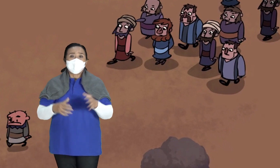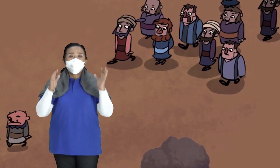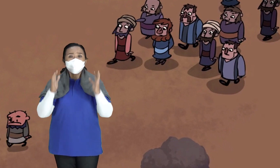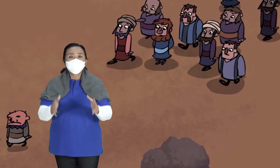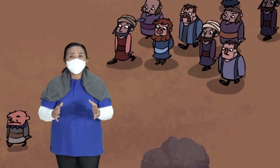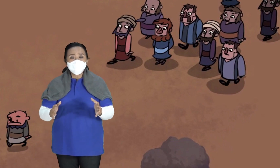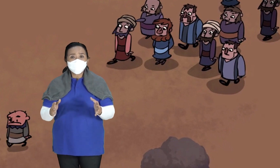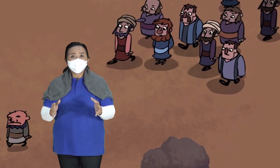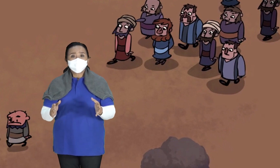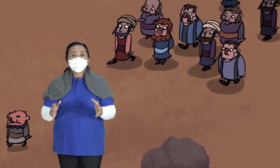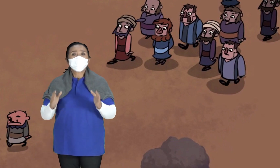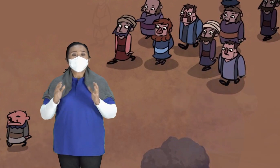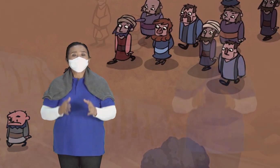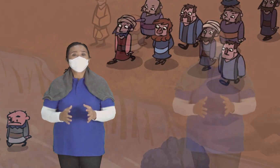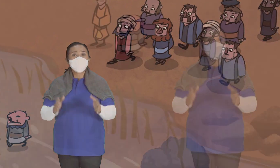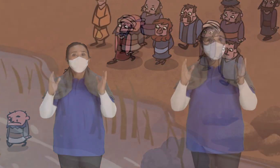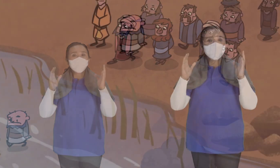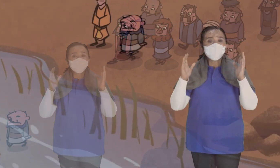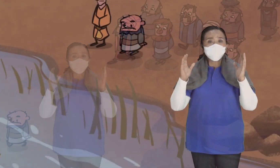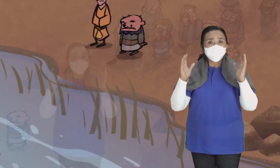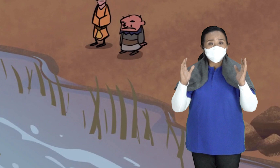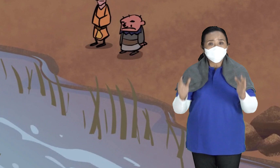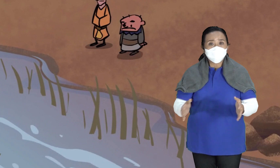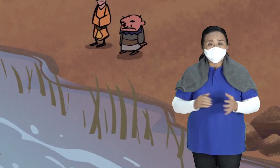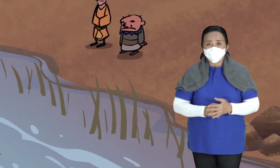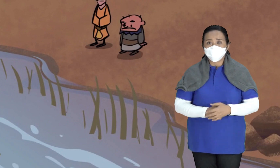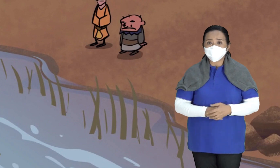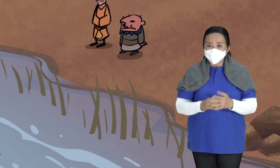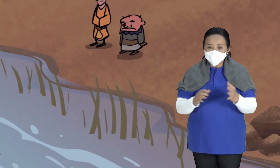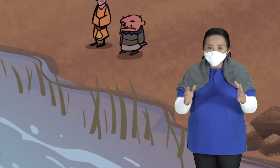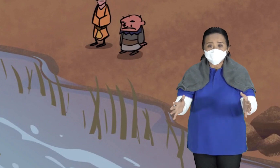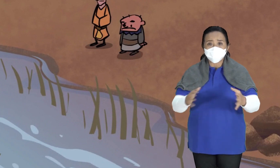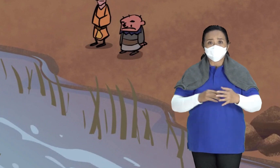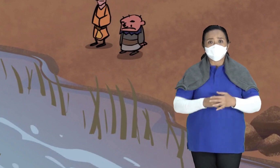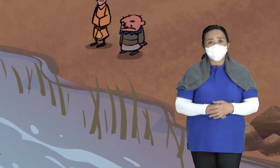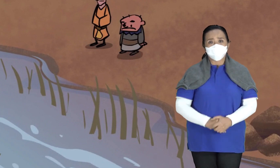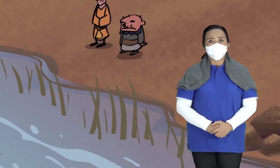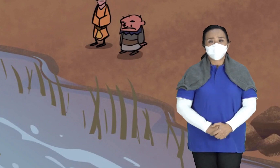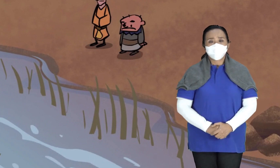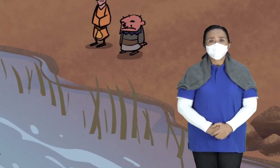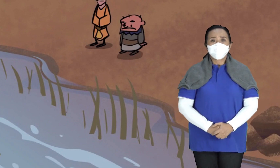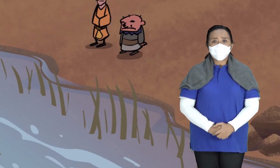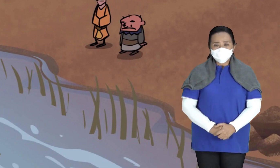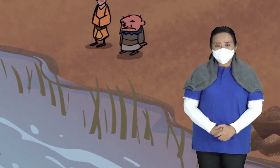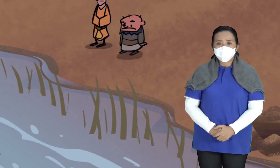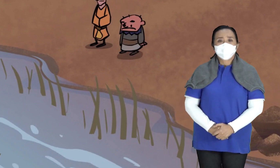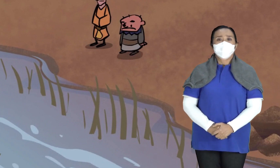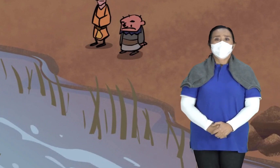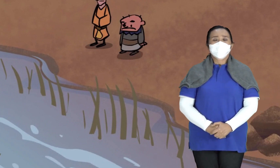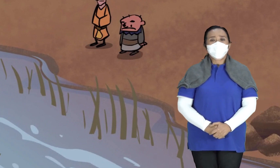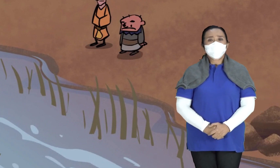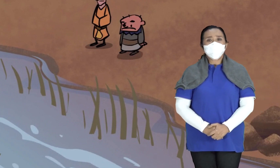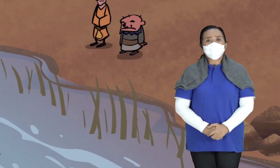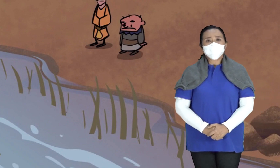Akhirnya Mereka tiba di sungai Yordan Di tepi sungai Yordan Nah Di tepi sungai Yordan